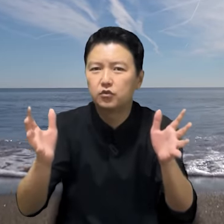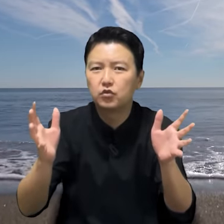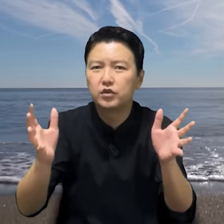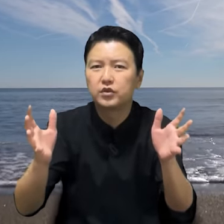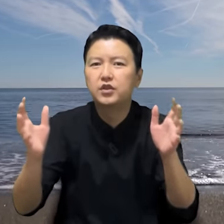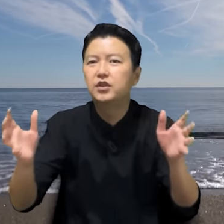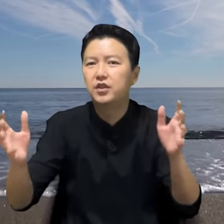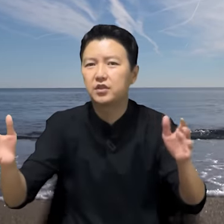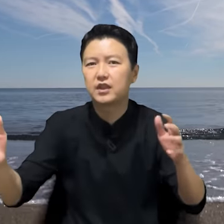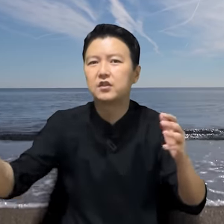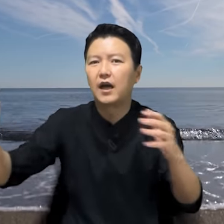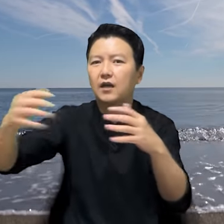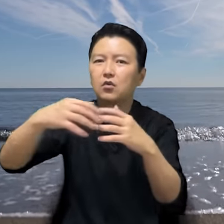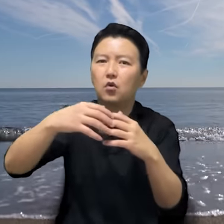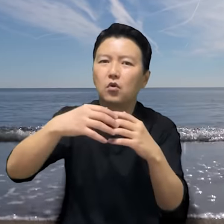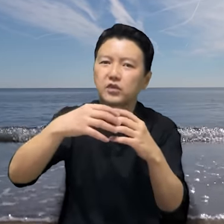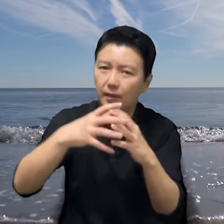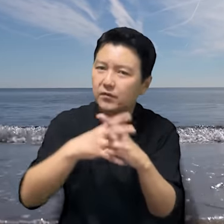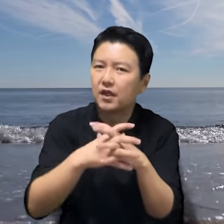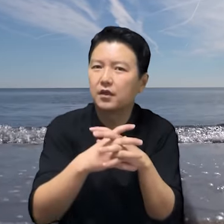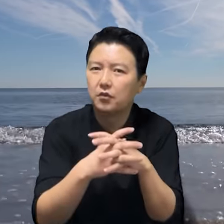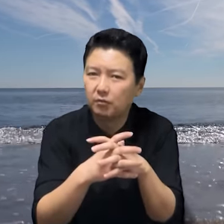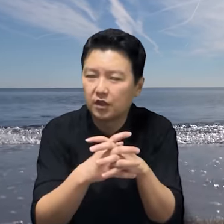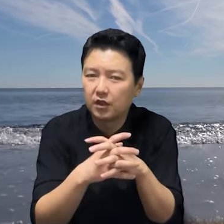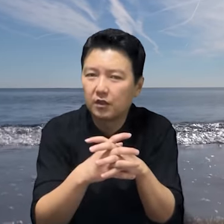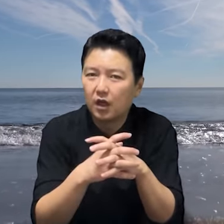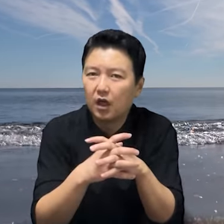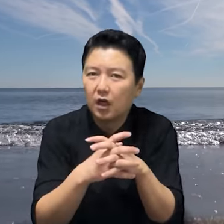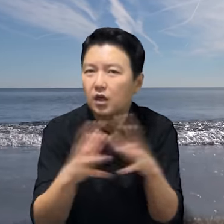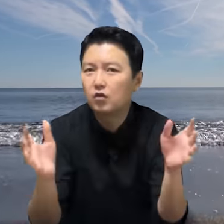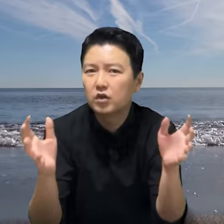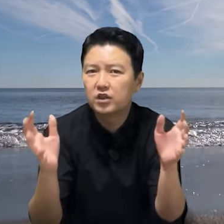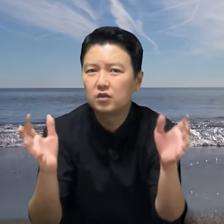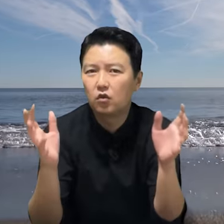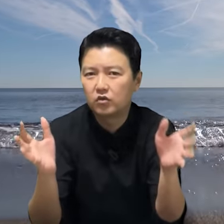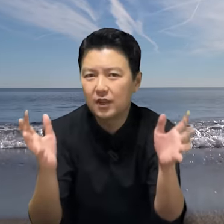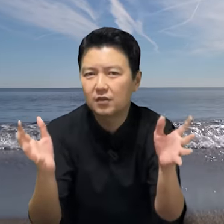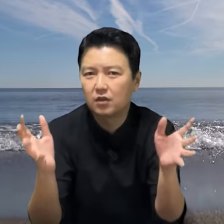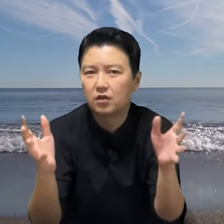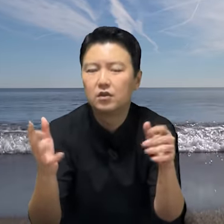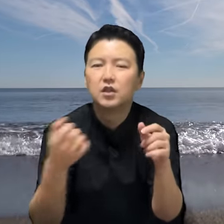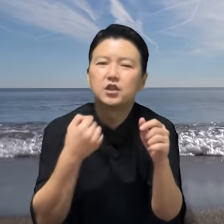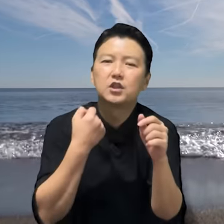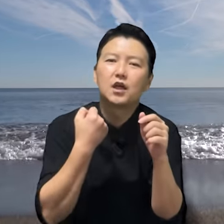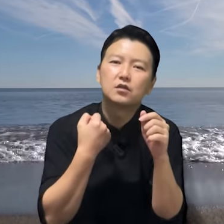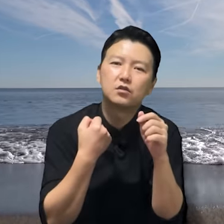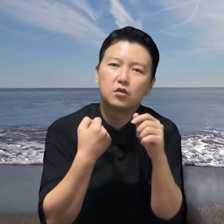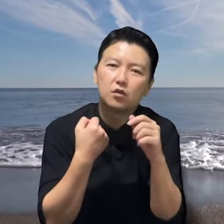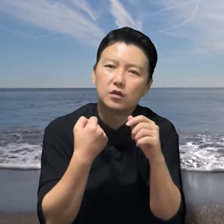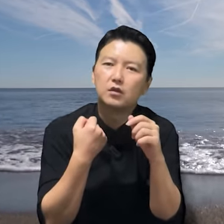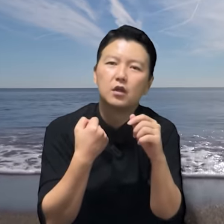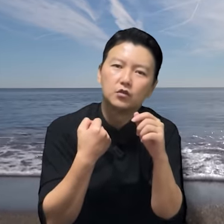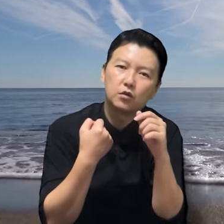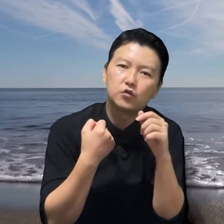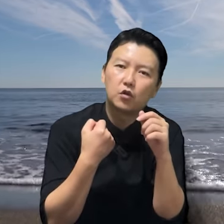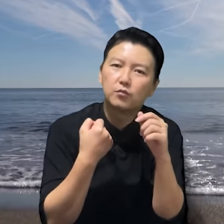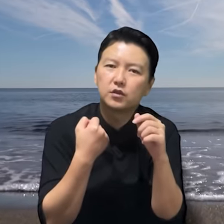중은 그 여자를 안고 잠자게 됩니다. 허원칭 혼자서 시칼을 들고 좀 졸면서